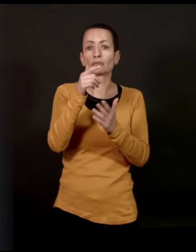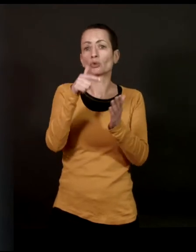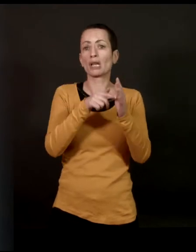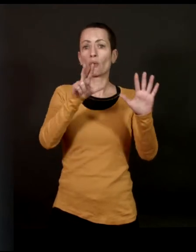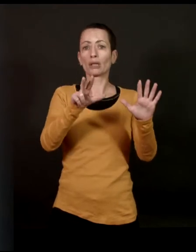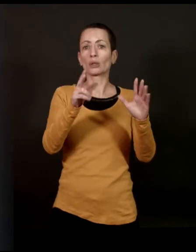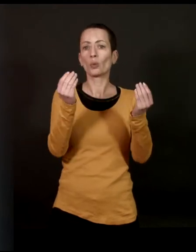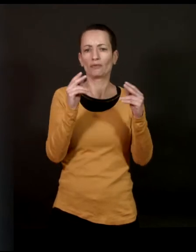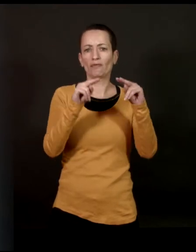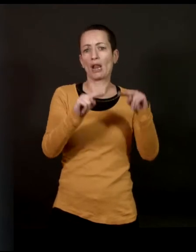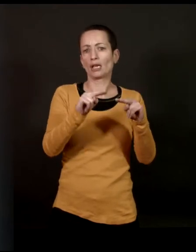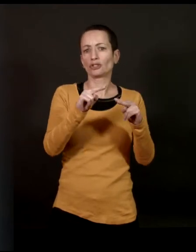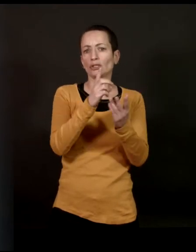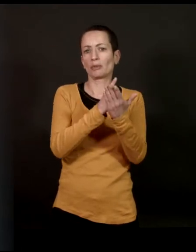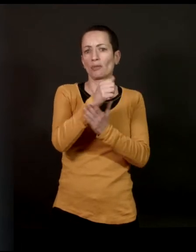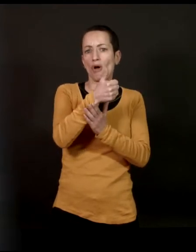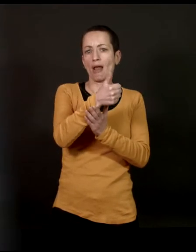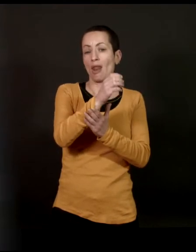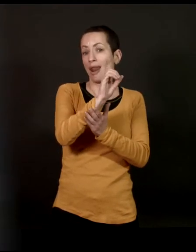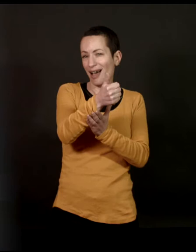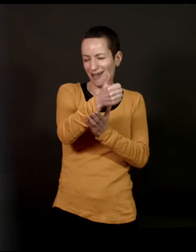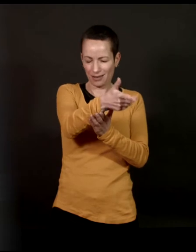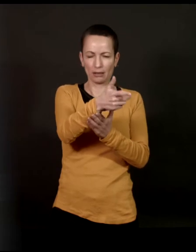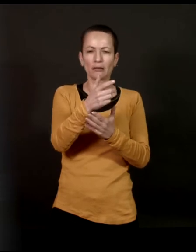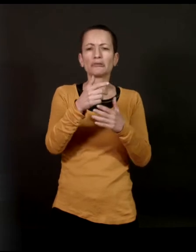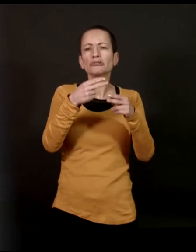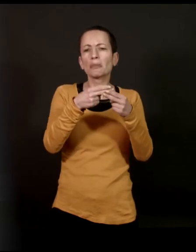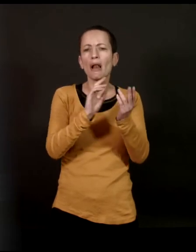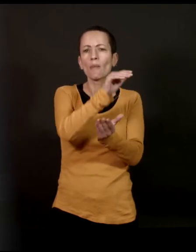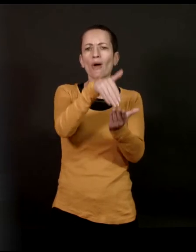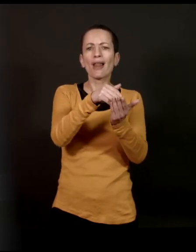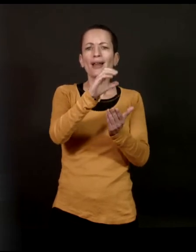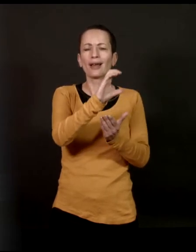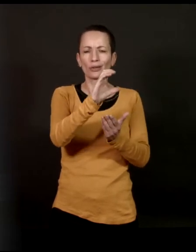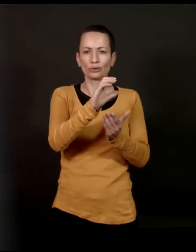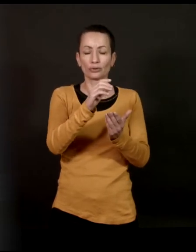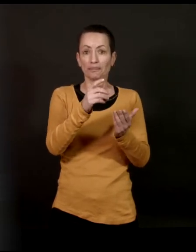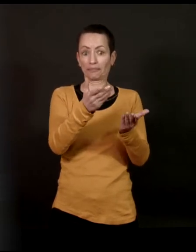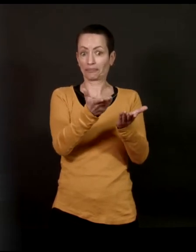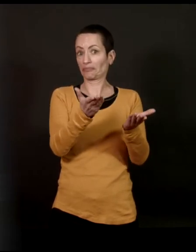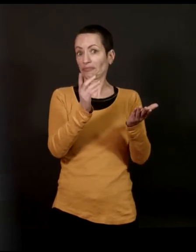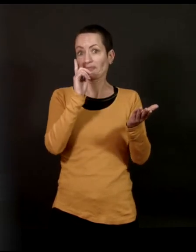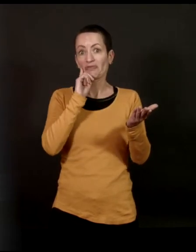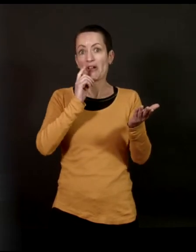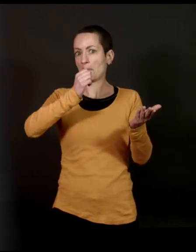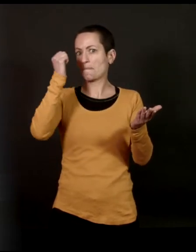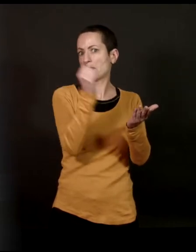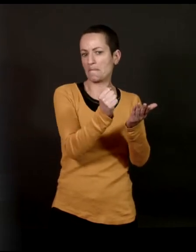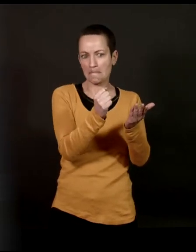called Montréal-Lacluse, in which there a murder non-elucidation until now,